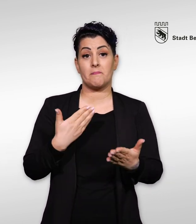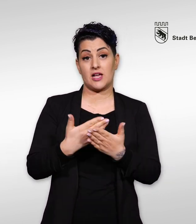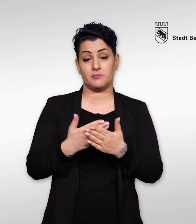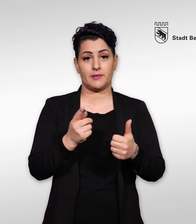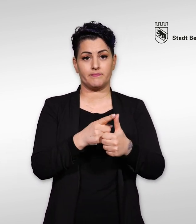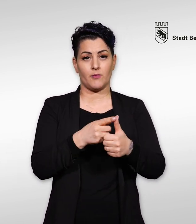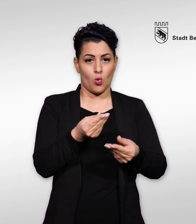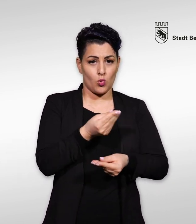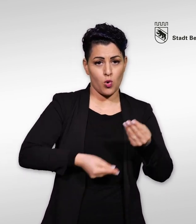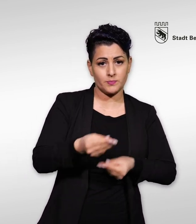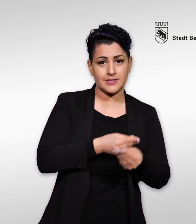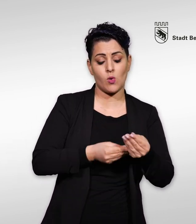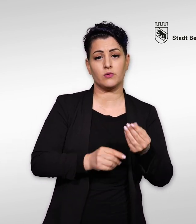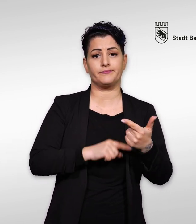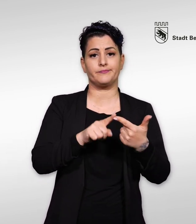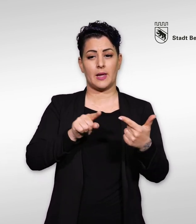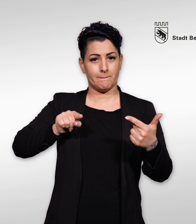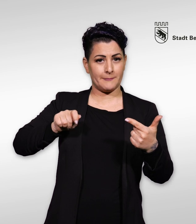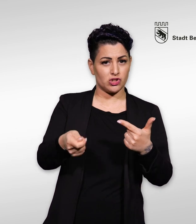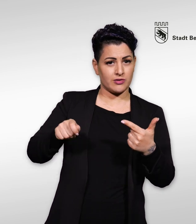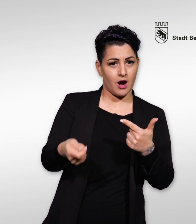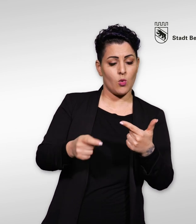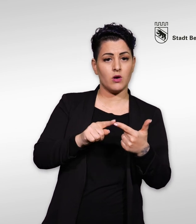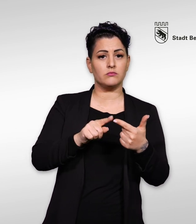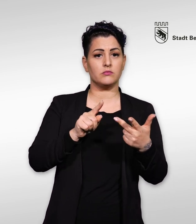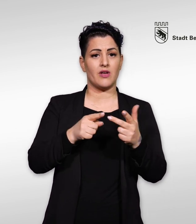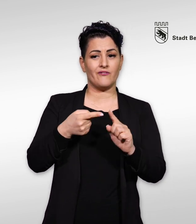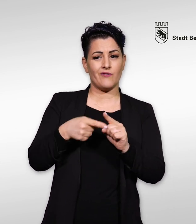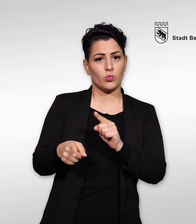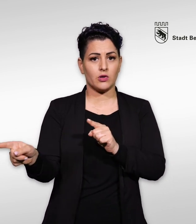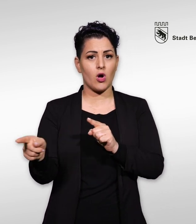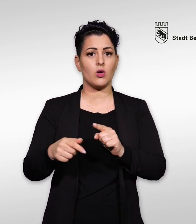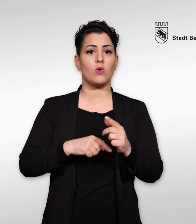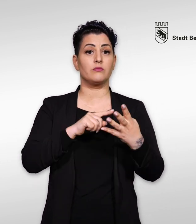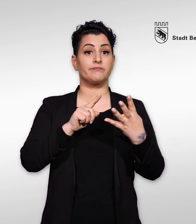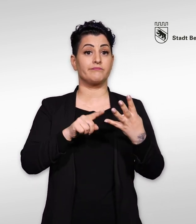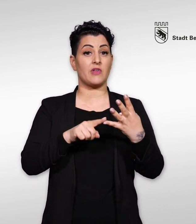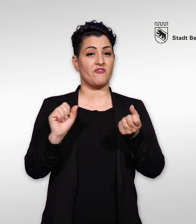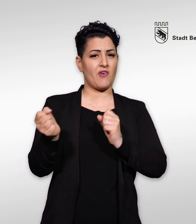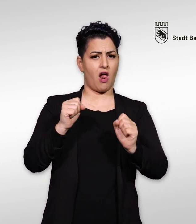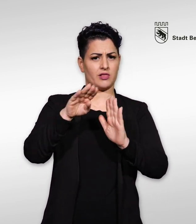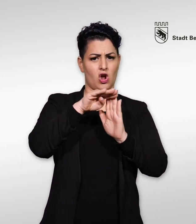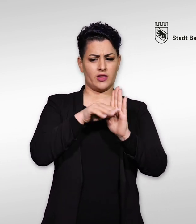Beispiele dafür sind Korruption und Bestechung, Veruntreuung, Verstösse gegen den Verhaltenskodex oder